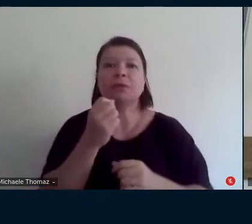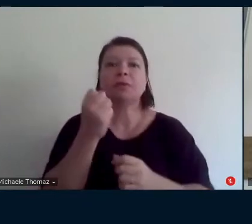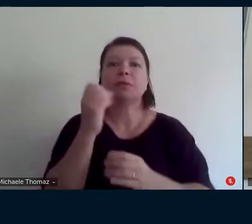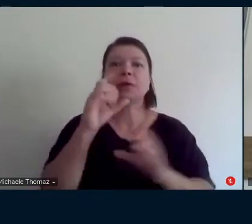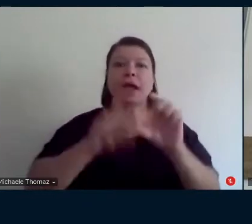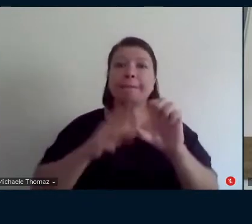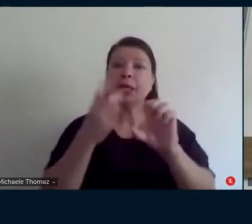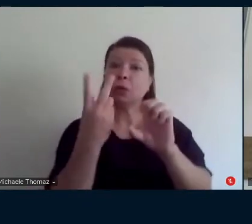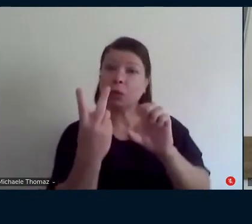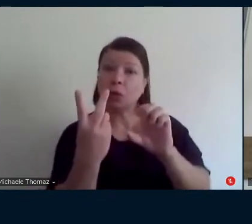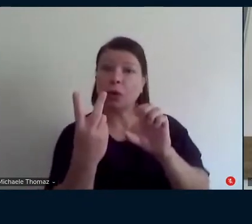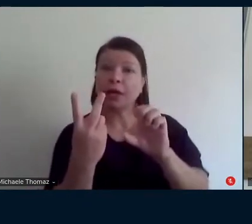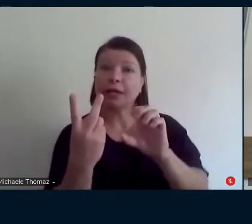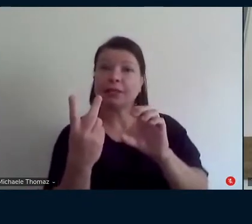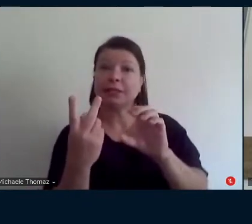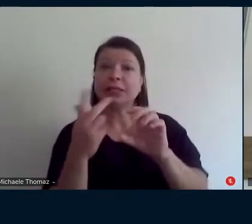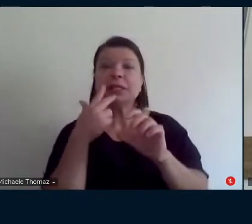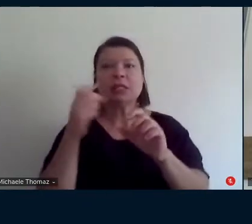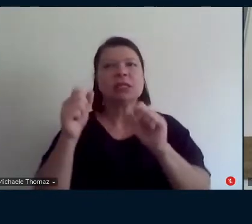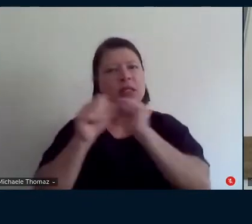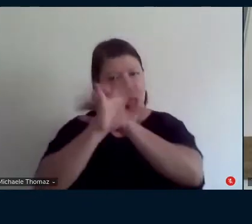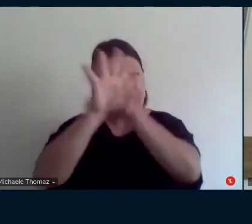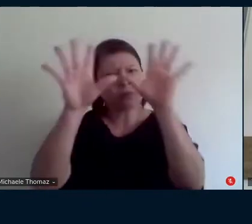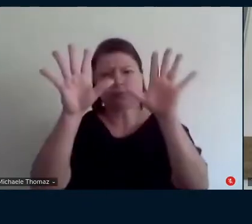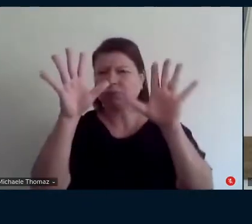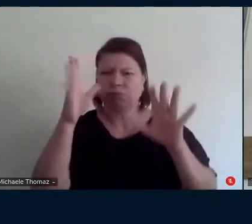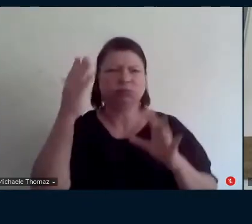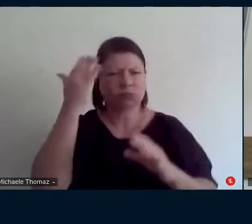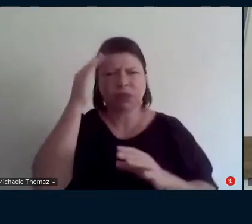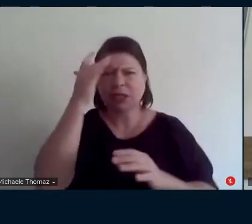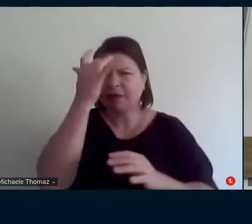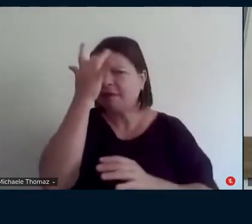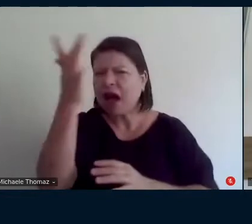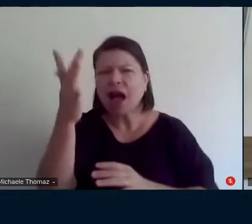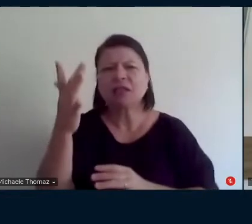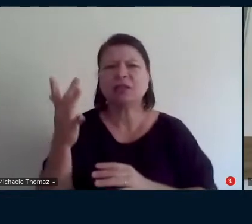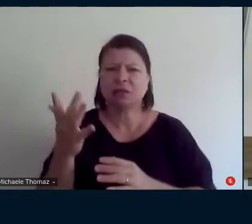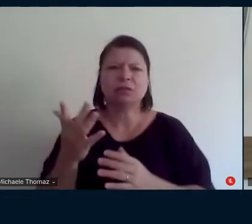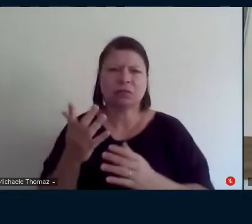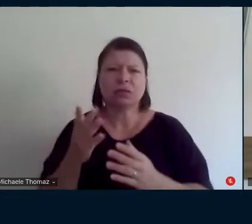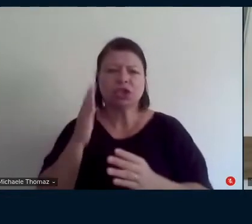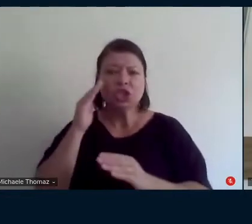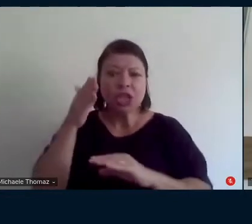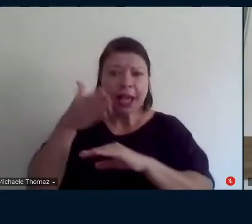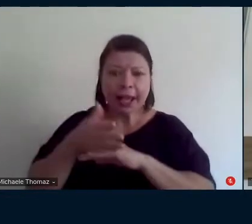está mais claro a gente olha lá está bem claro a gente entra no capítulo e já sabe que é demonstrar